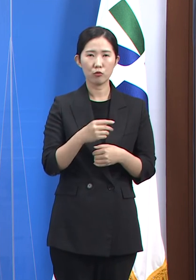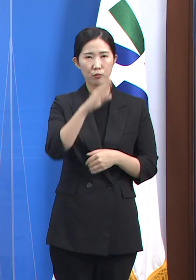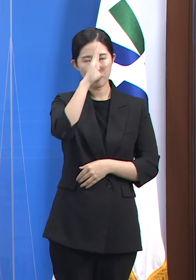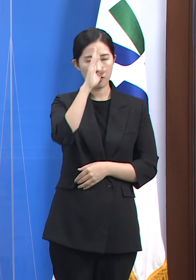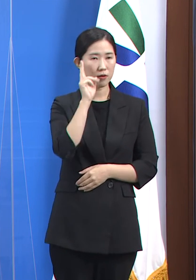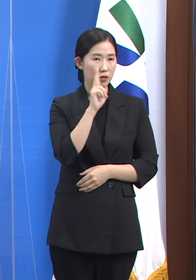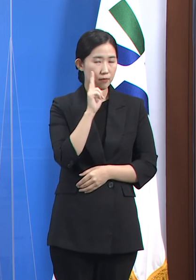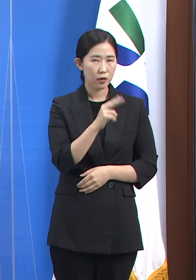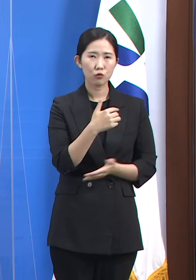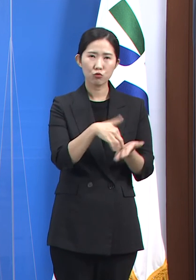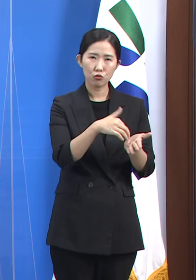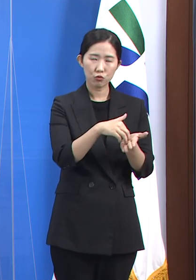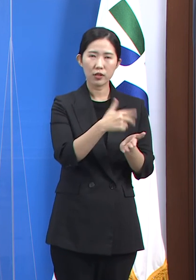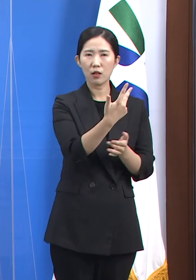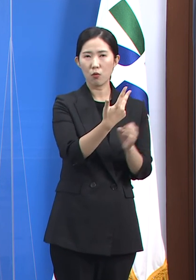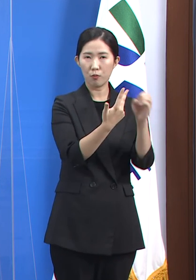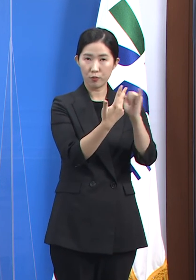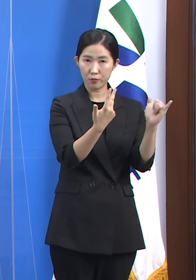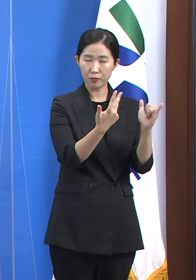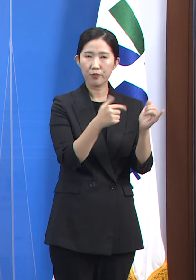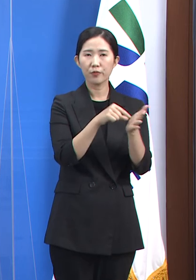사례는 16건 보고되었습니다.